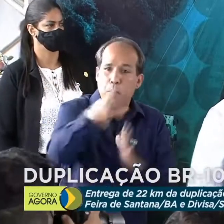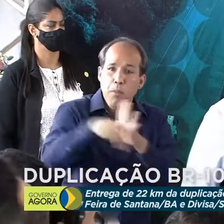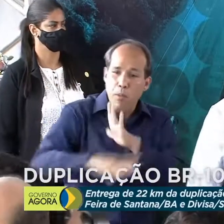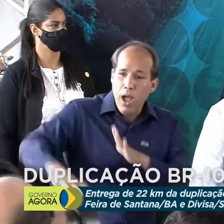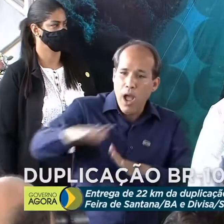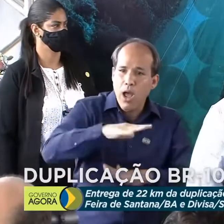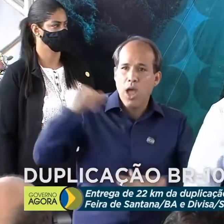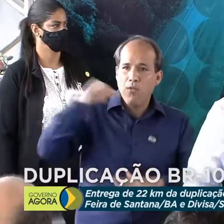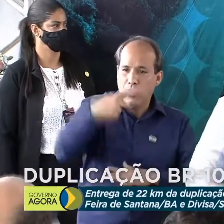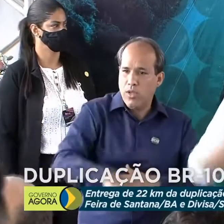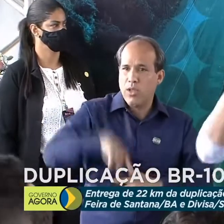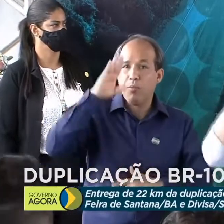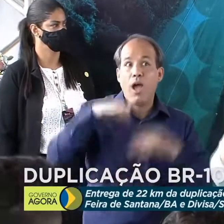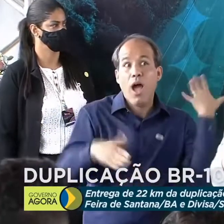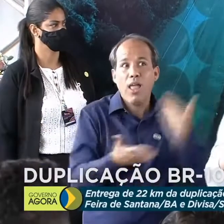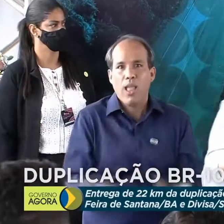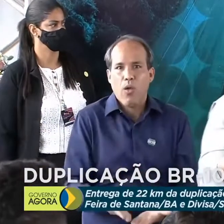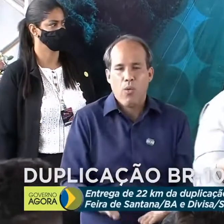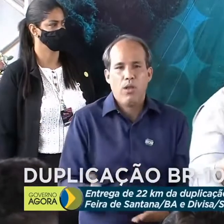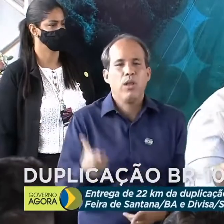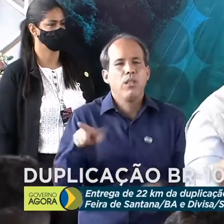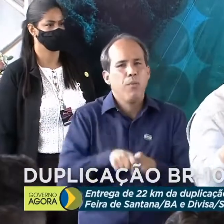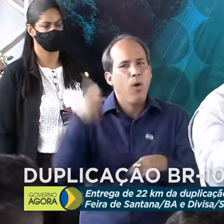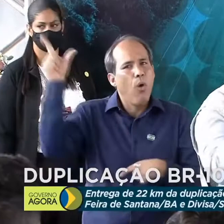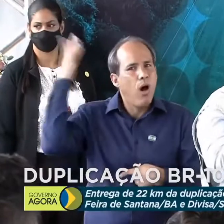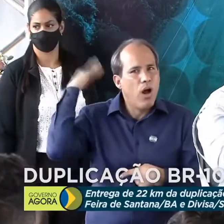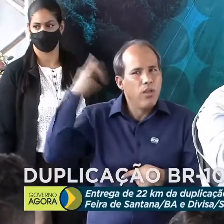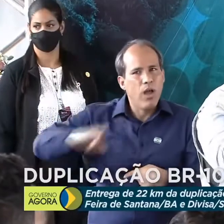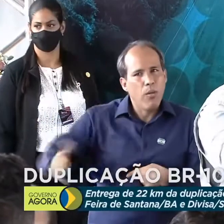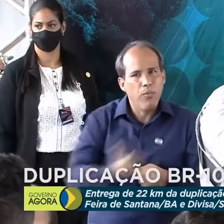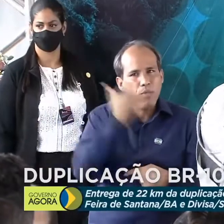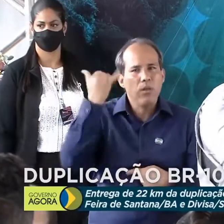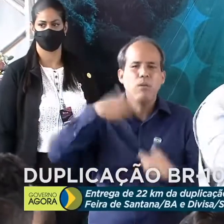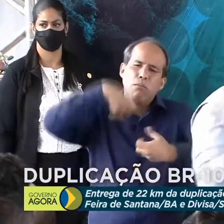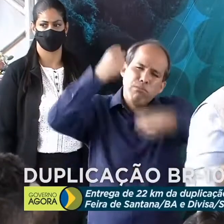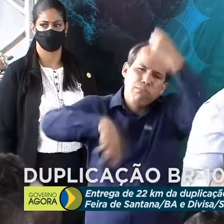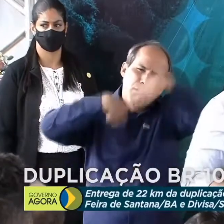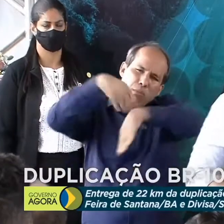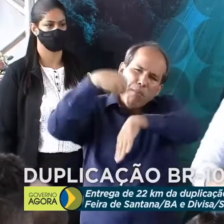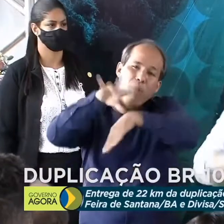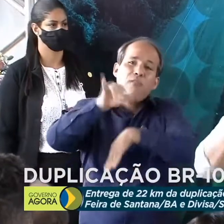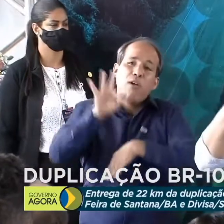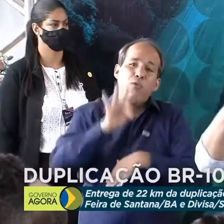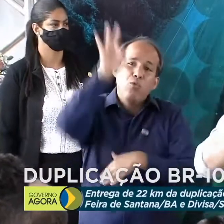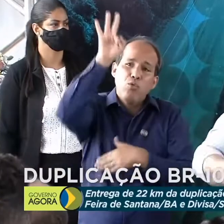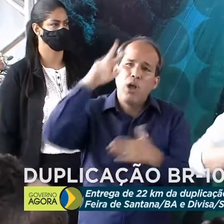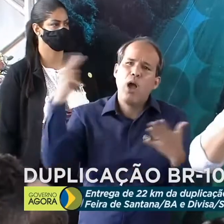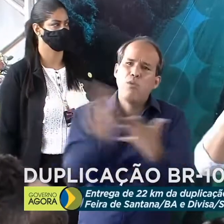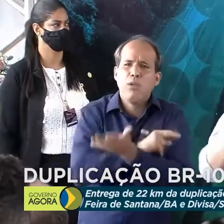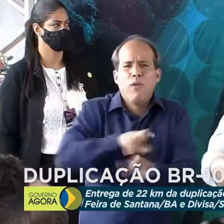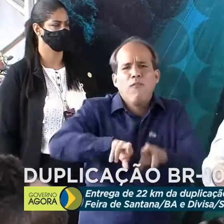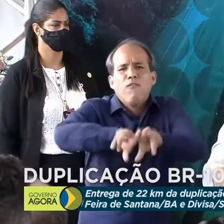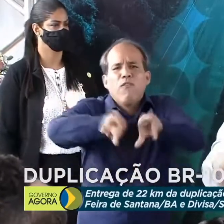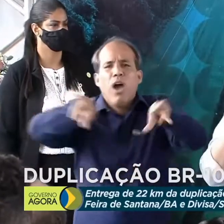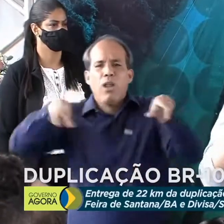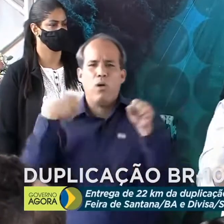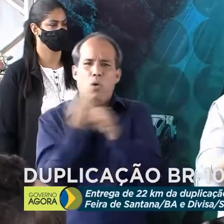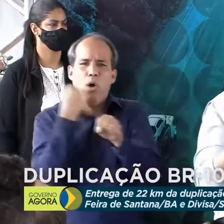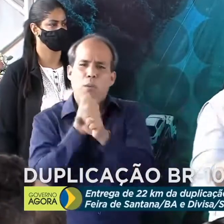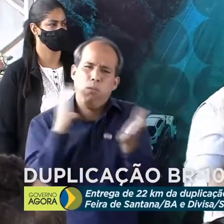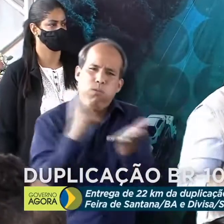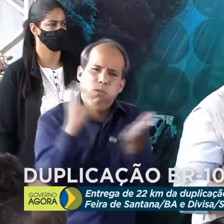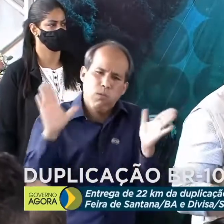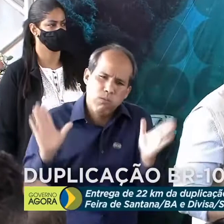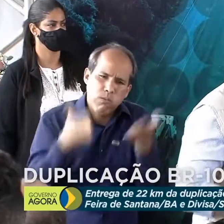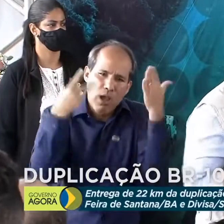hoje no Brasil. E naquela oportunidade, a gente falava do que ia acontecer. Uma série de investimentos no